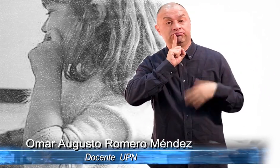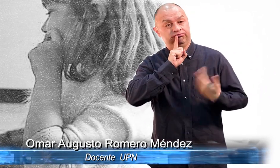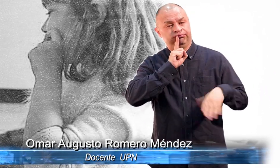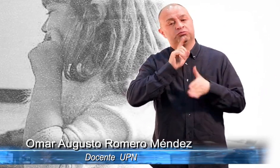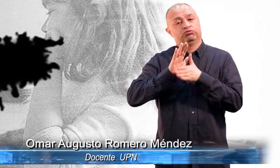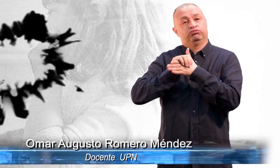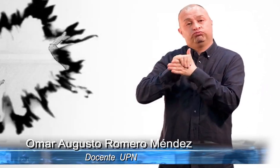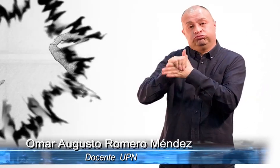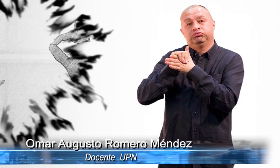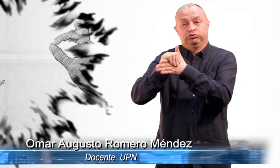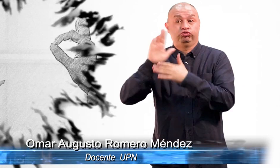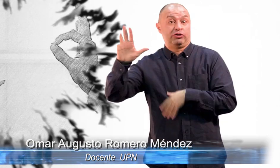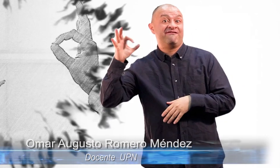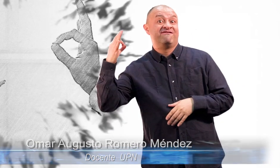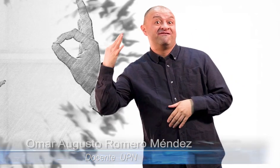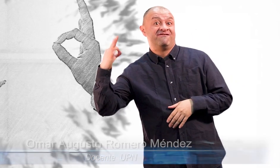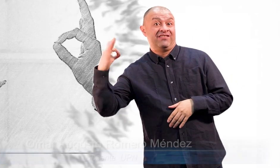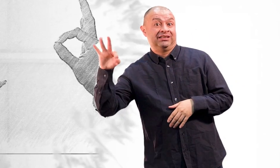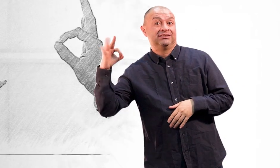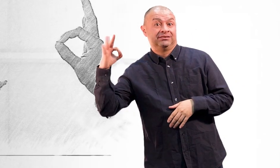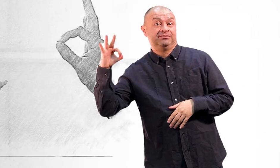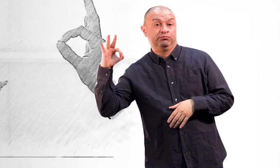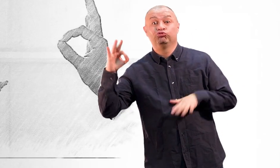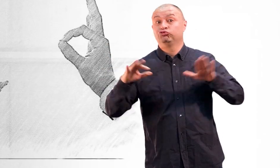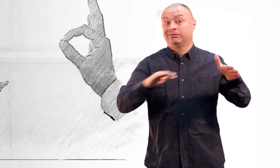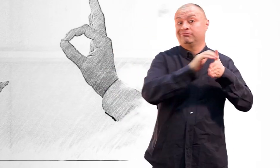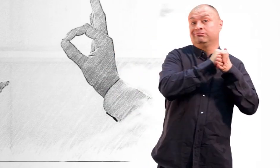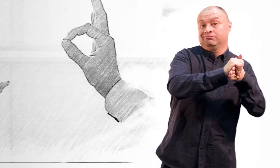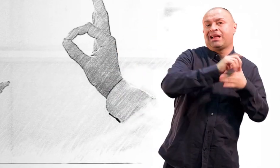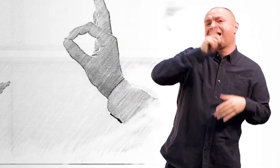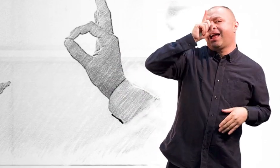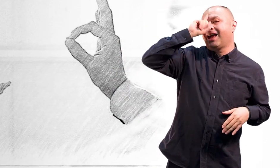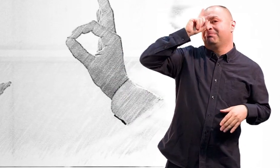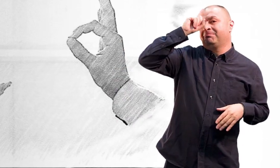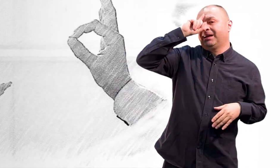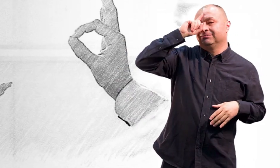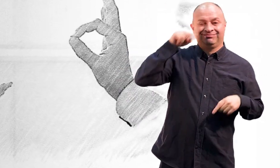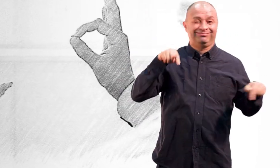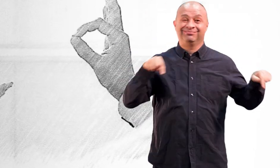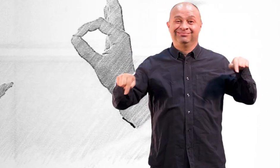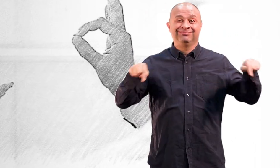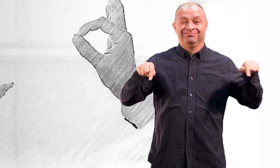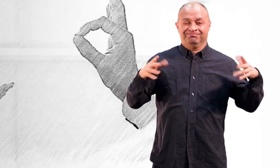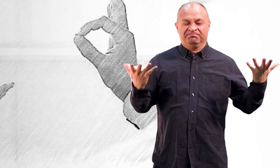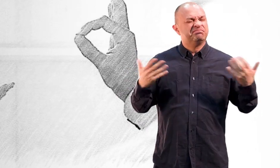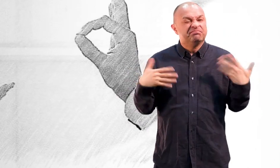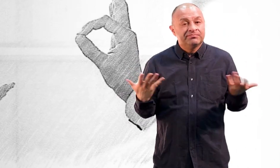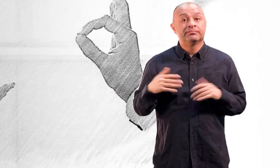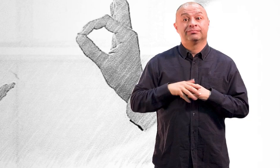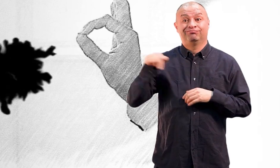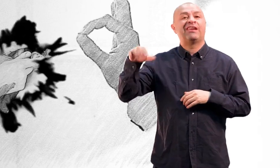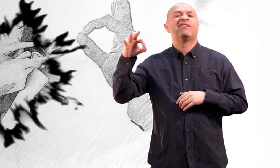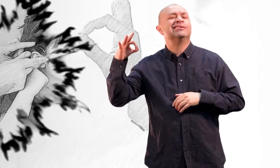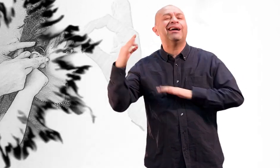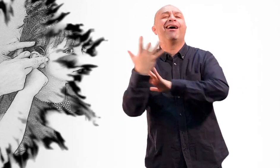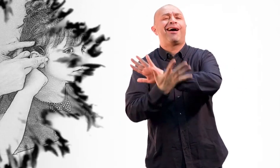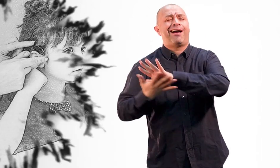francés y el método alemán. El método francés se basa en la lengua de señas y el método alemán, por su parte, se